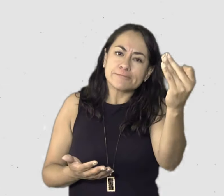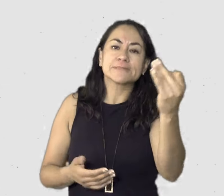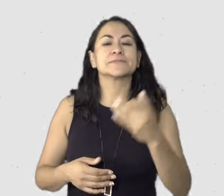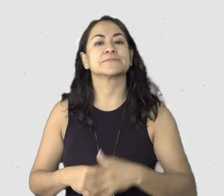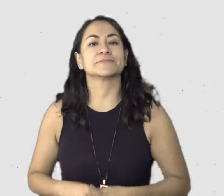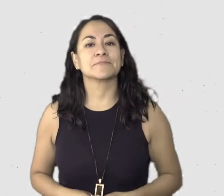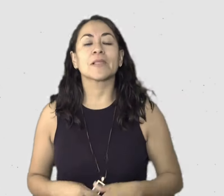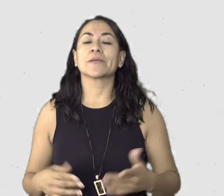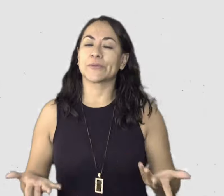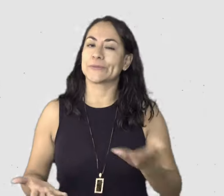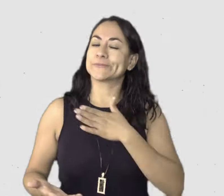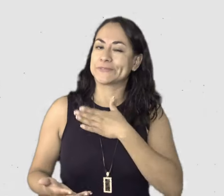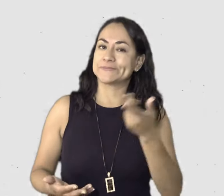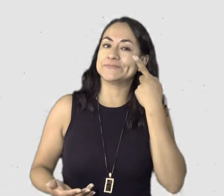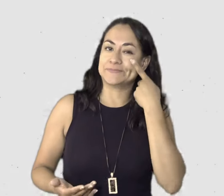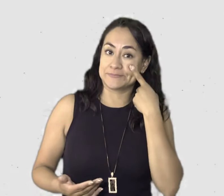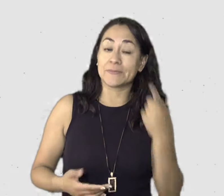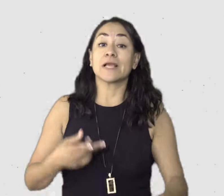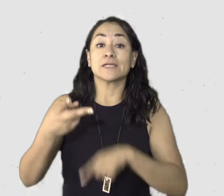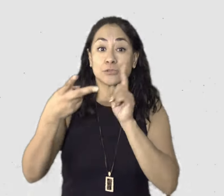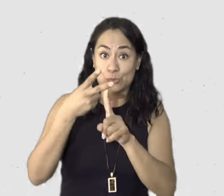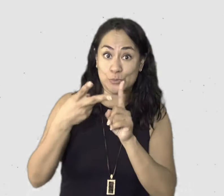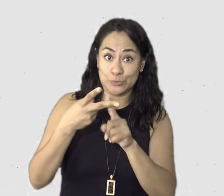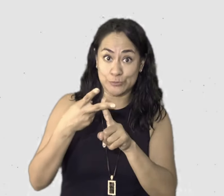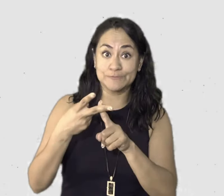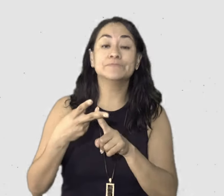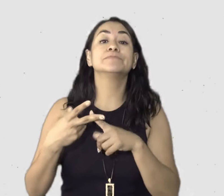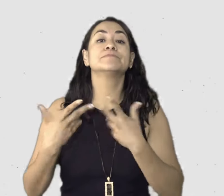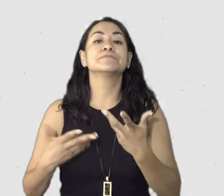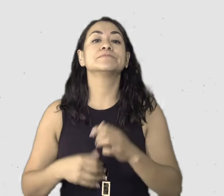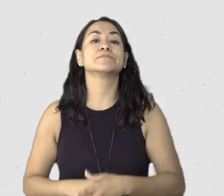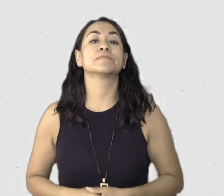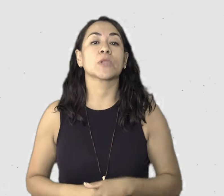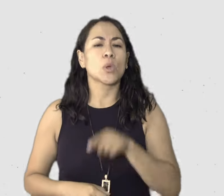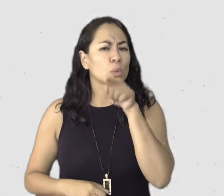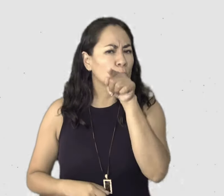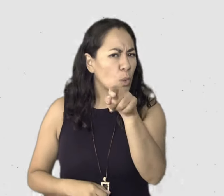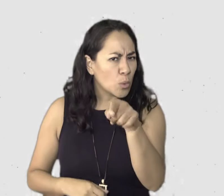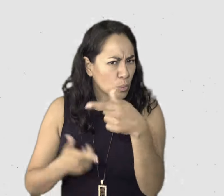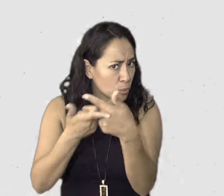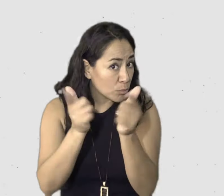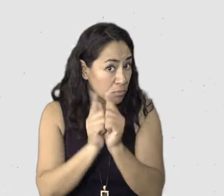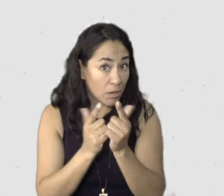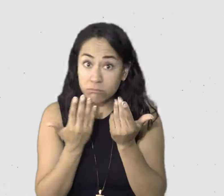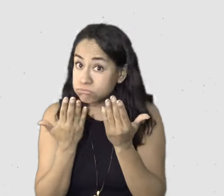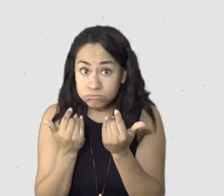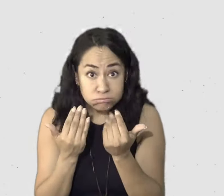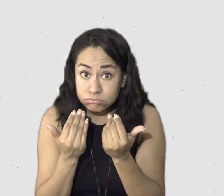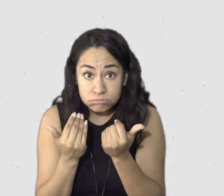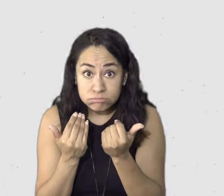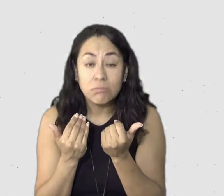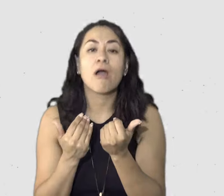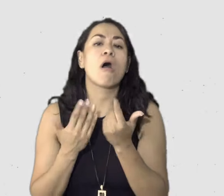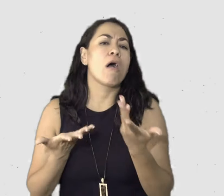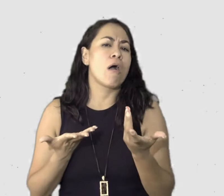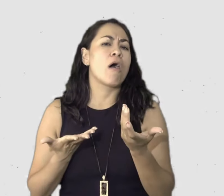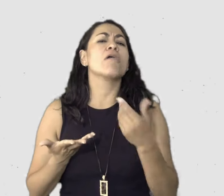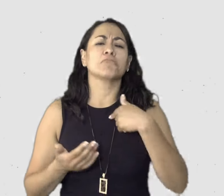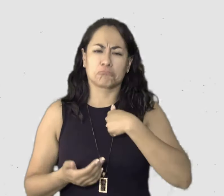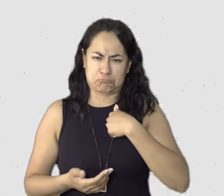hablar el día de hoy es, pues si tú no tienes una tribu, qué te podemos compartir, qué puedes